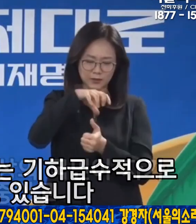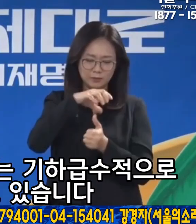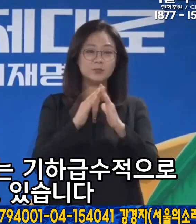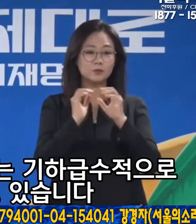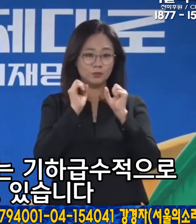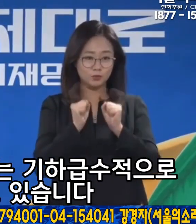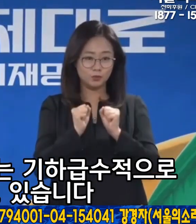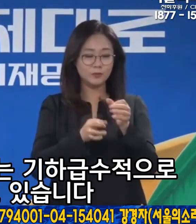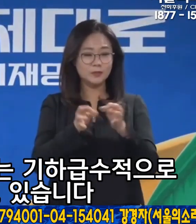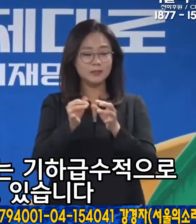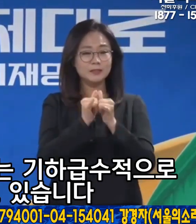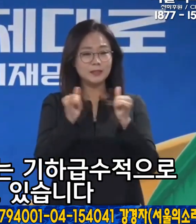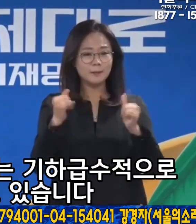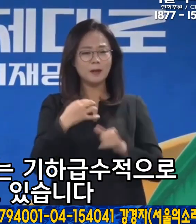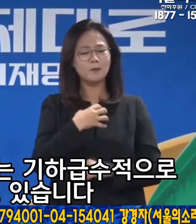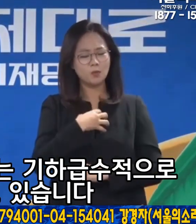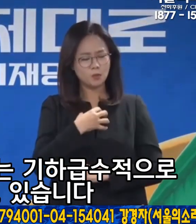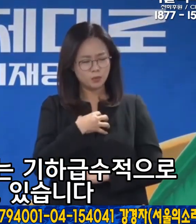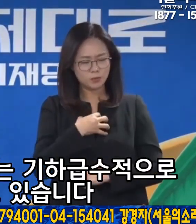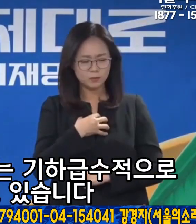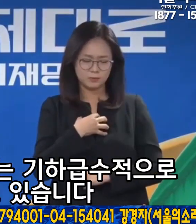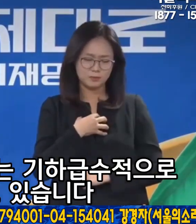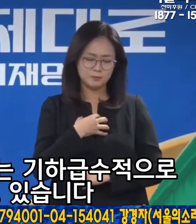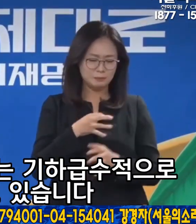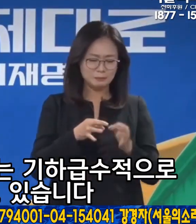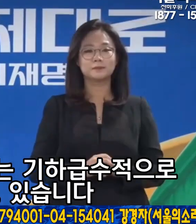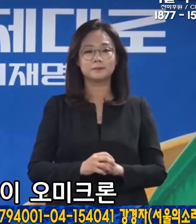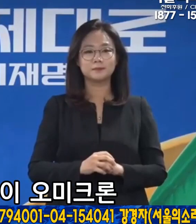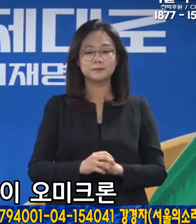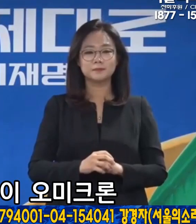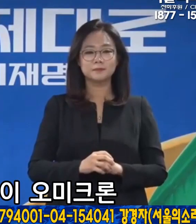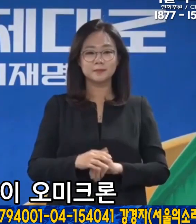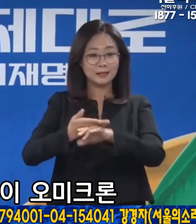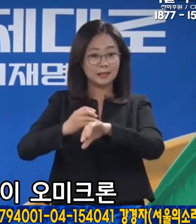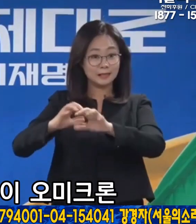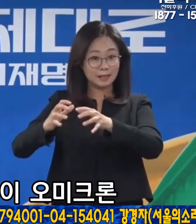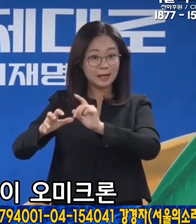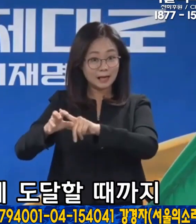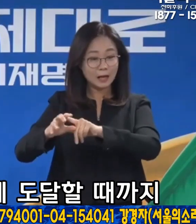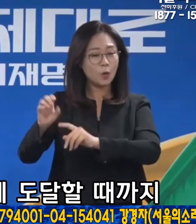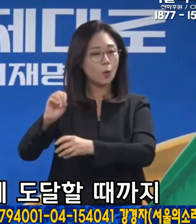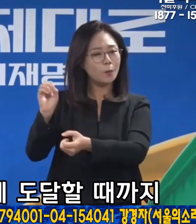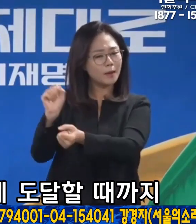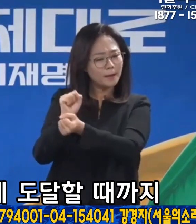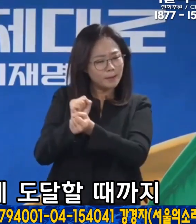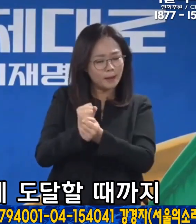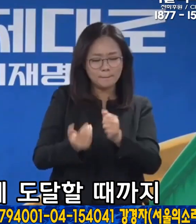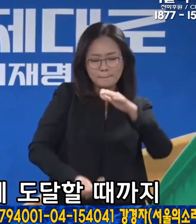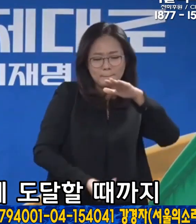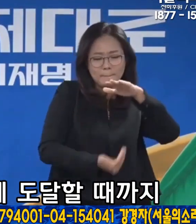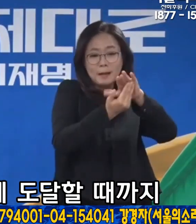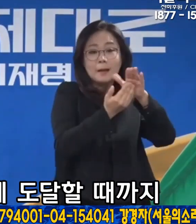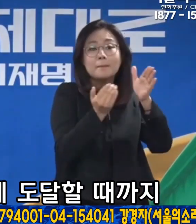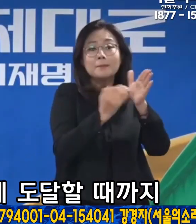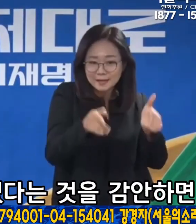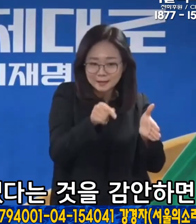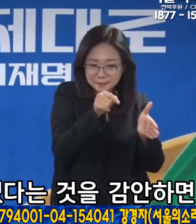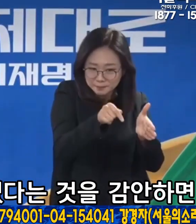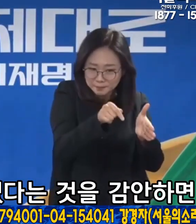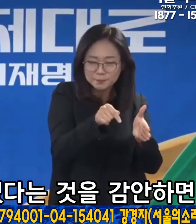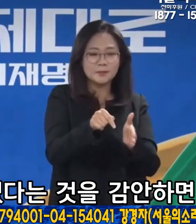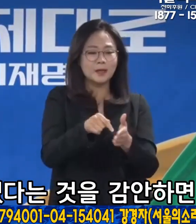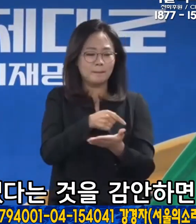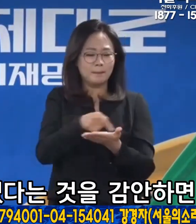중이고 소상공인의 피해는 기하급수적으로 누적되고 있습니다. 해외 국가들이 오미크론 확진율이 정점에 도달할 때까지